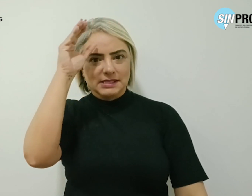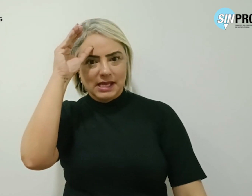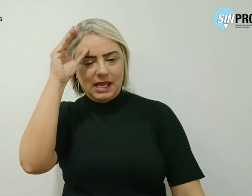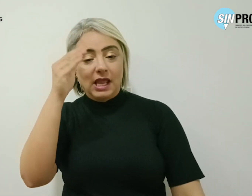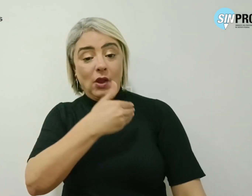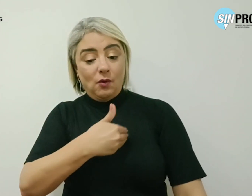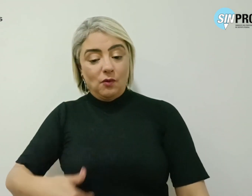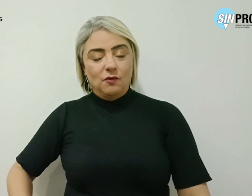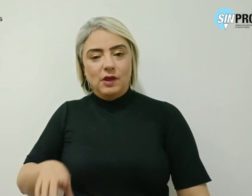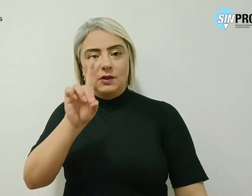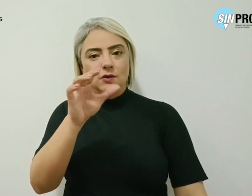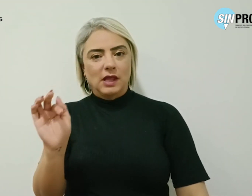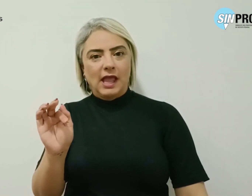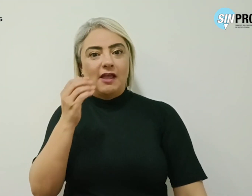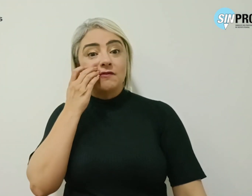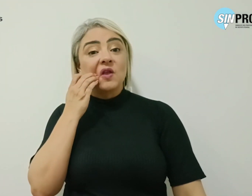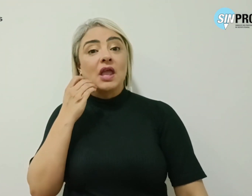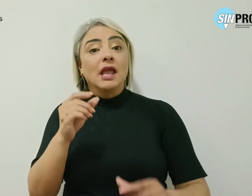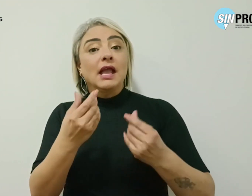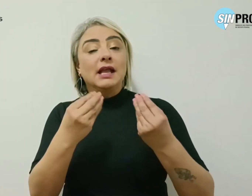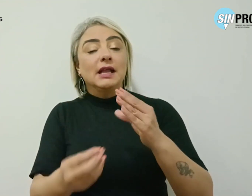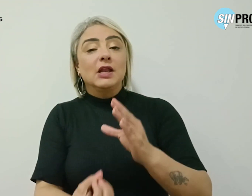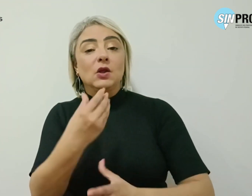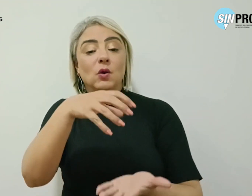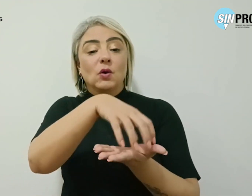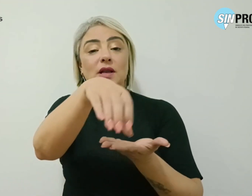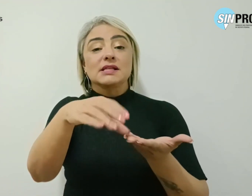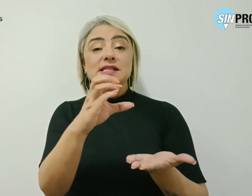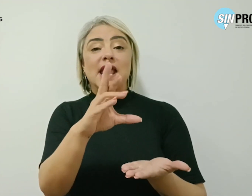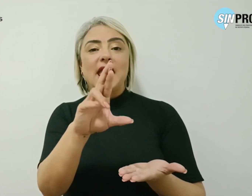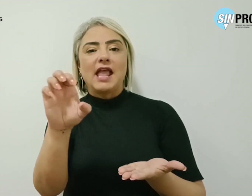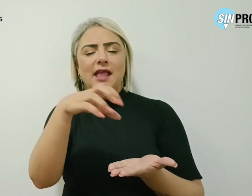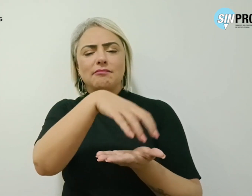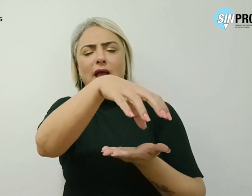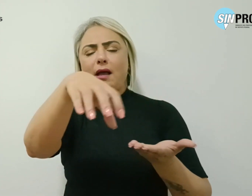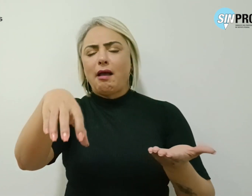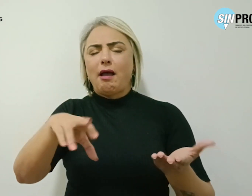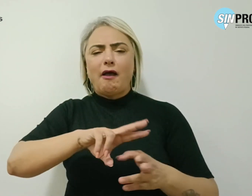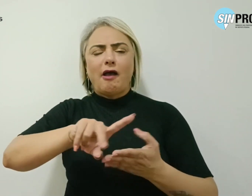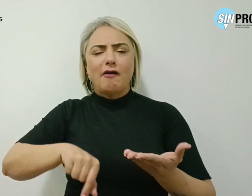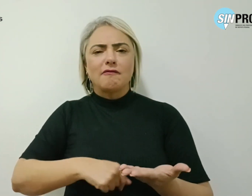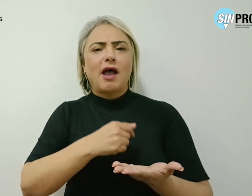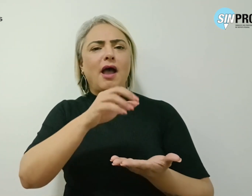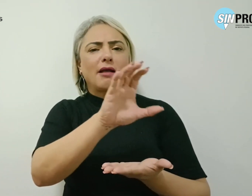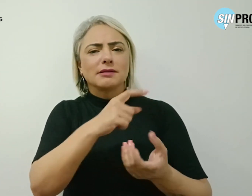GDF instalou nas coordenações regionais de ensino de várias regiões administrativas,